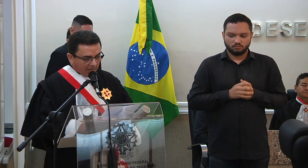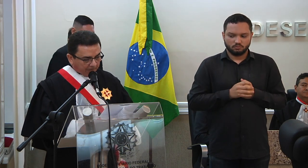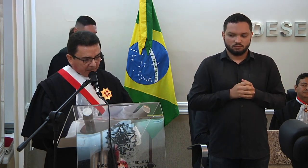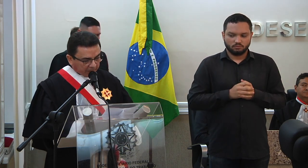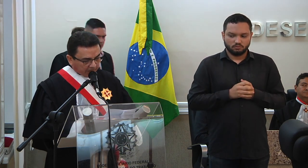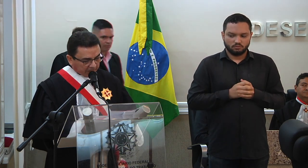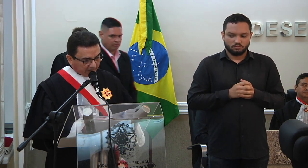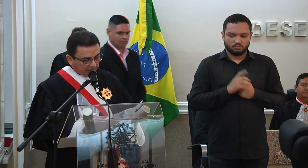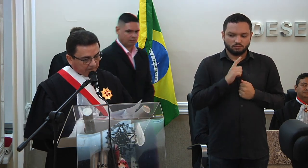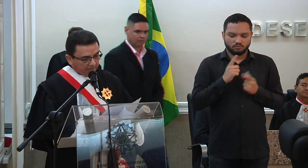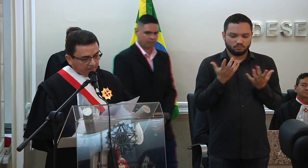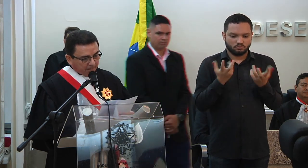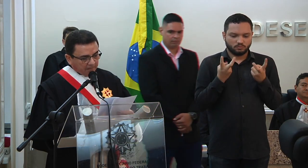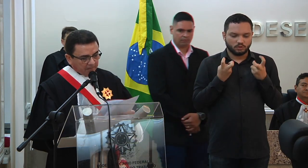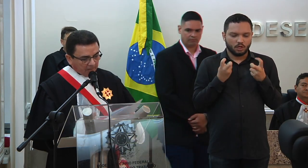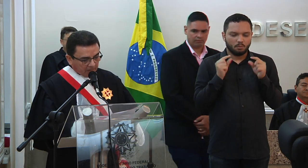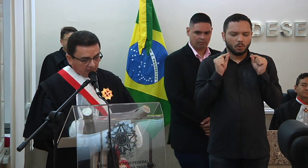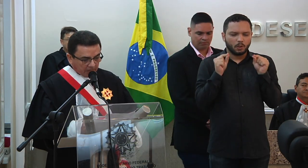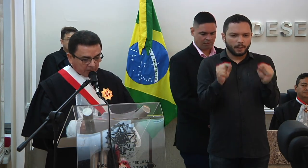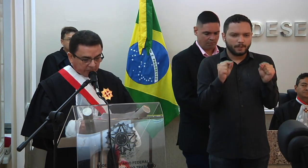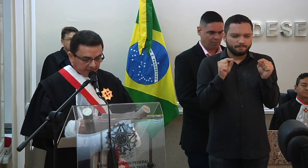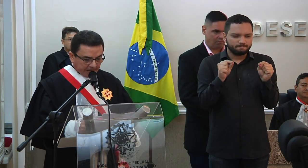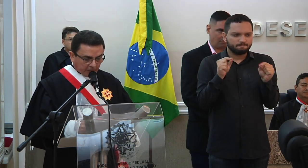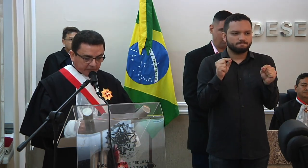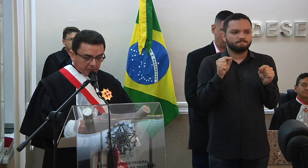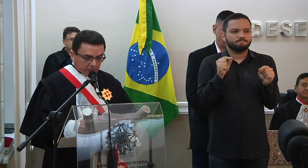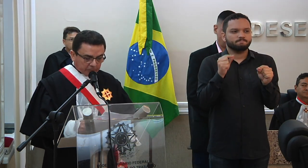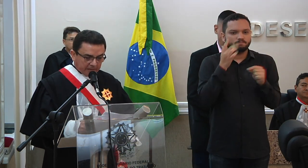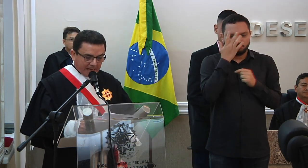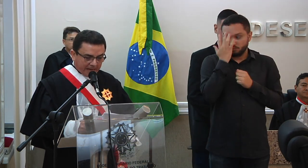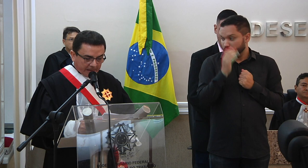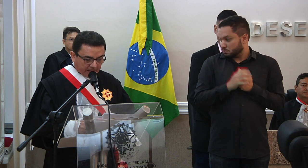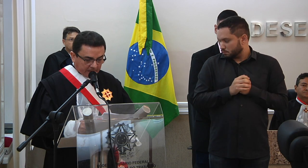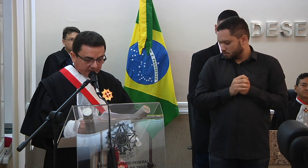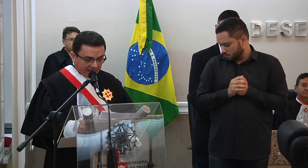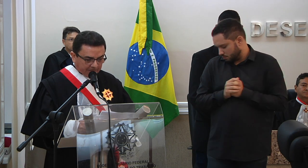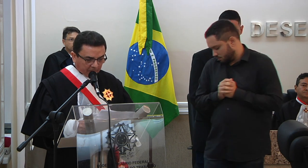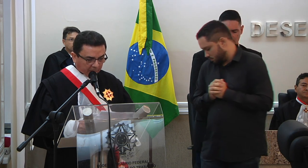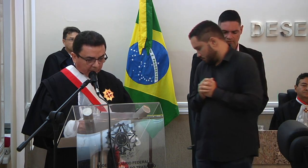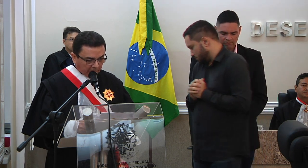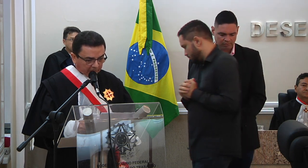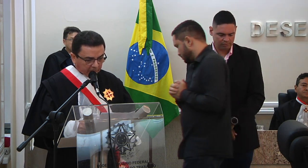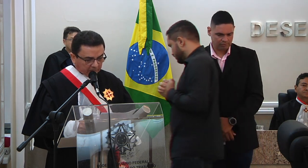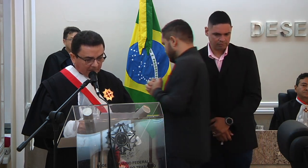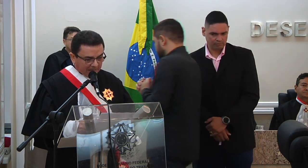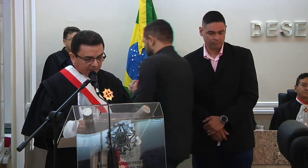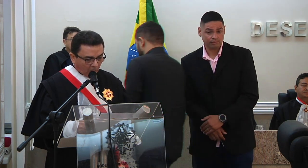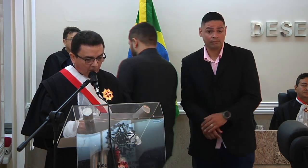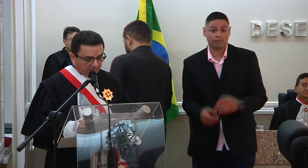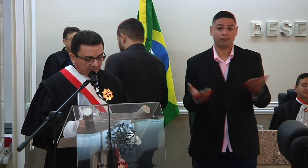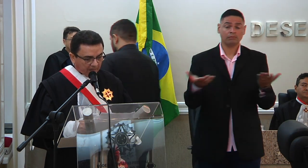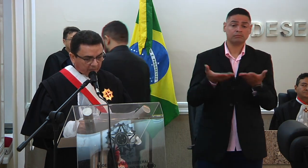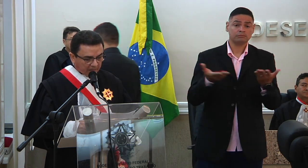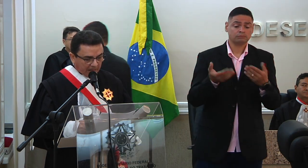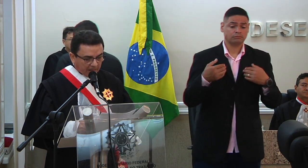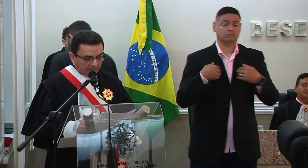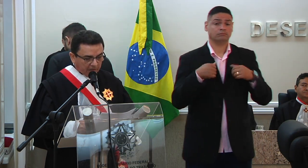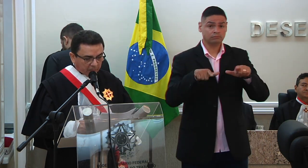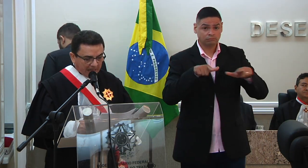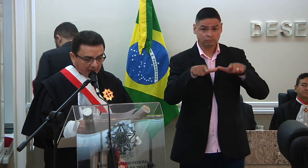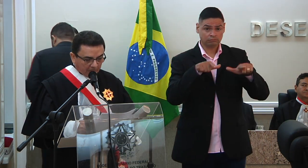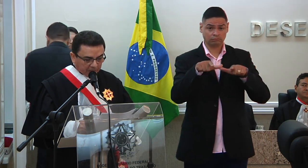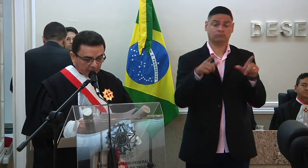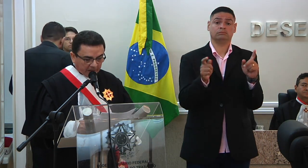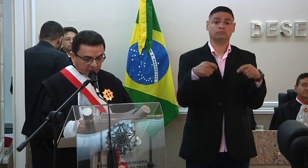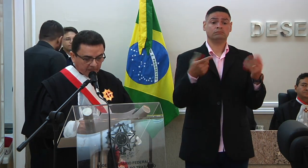Há uma percepção de que a noção doutrinária da hipossuficiência do trabalhador está